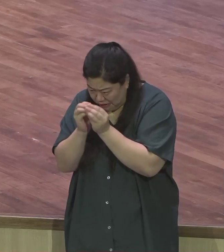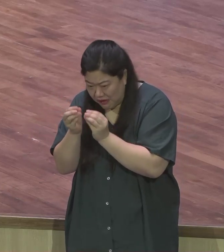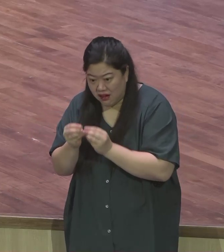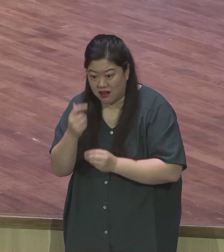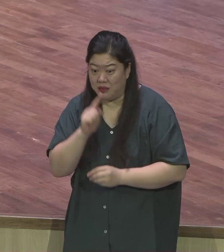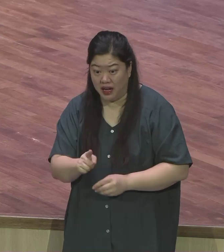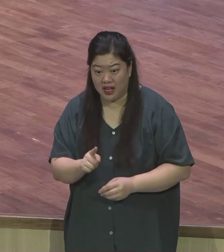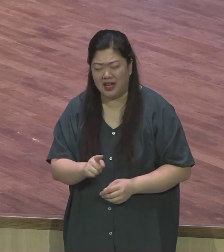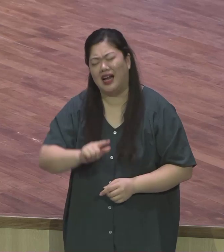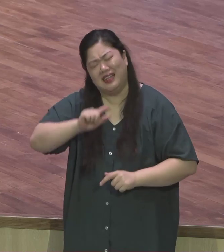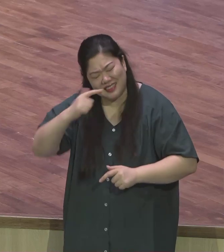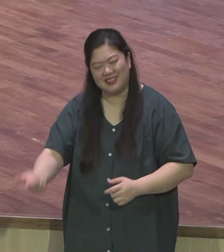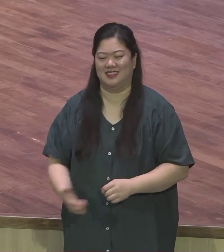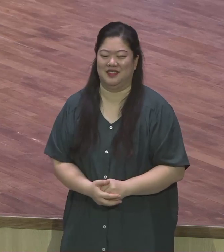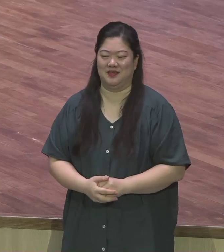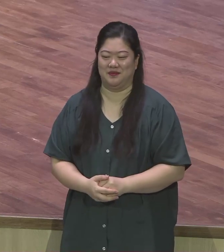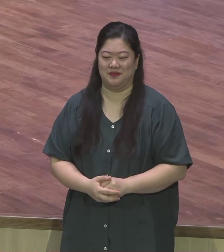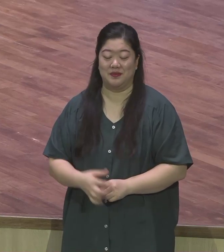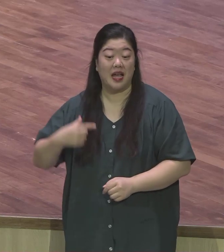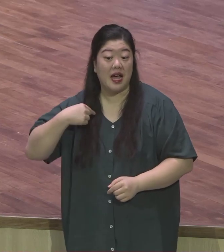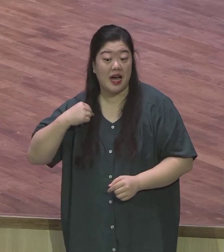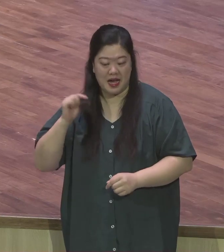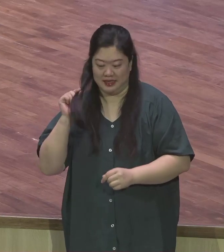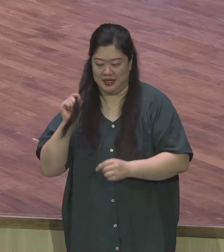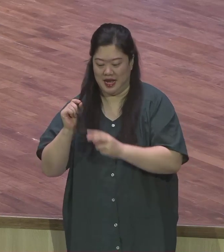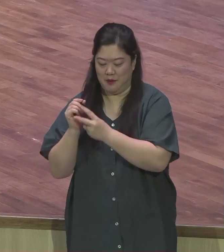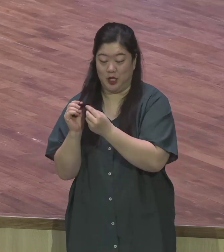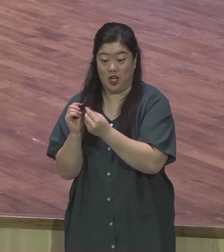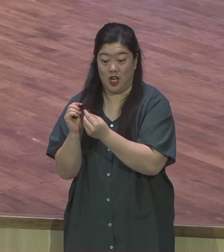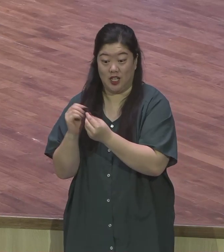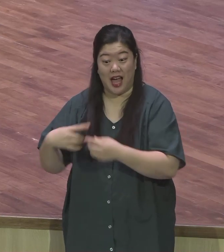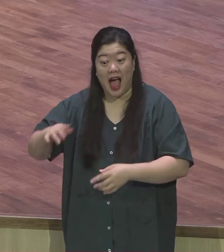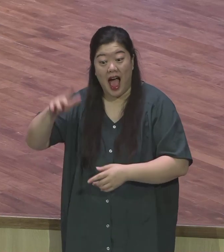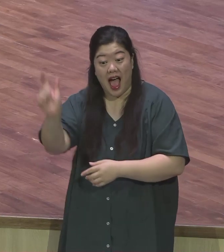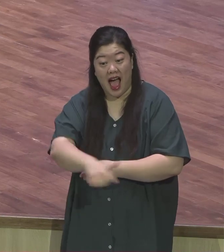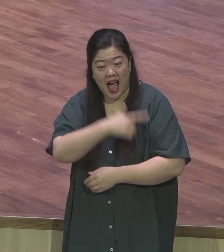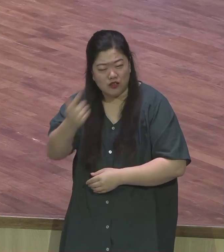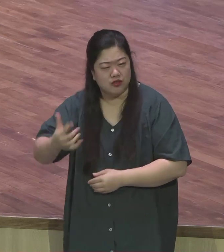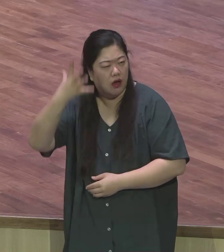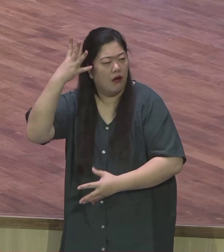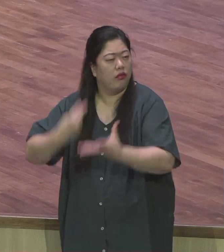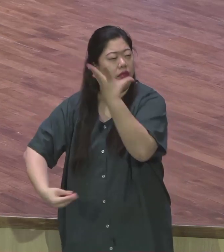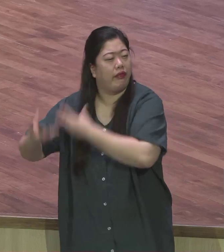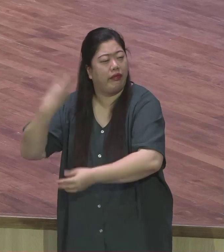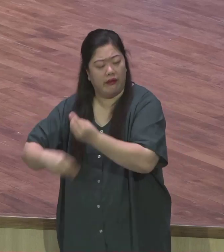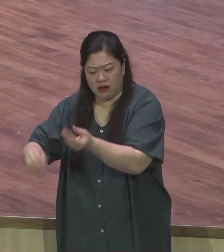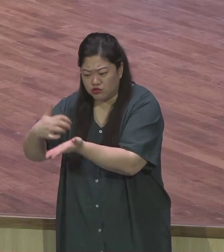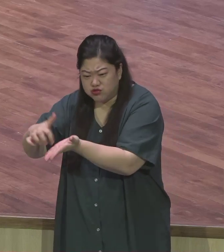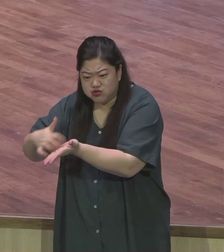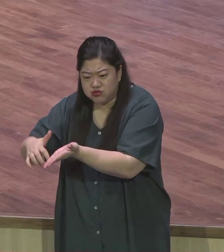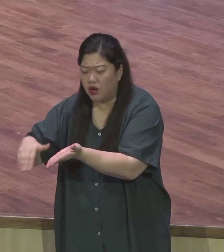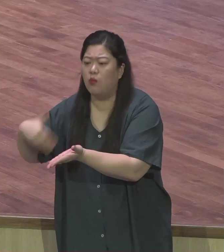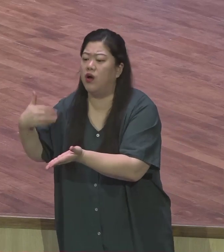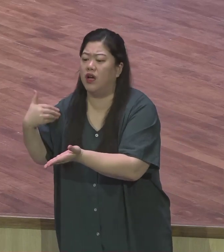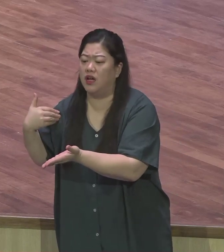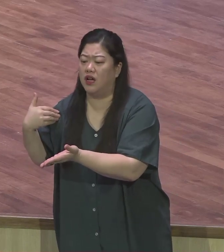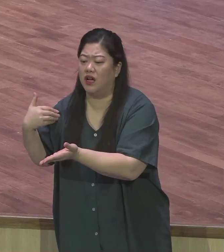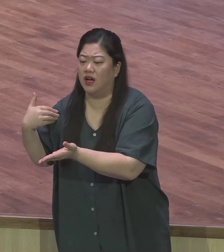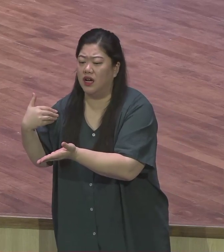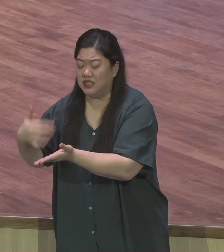것 자체는요 두 가지 전제가 있습니다 일단 하루에 몇 개가 빠지는지를 알아야 되고요 또 하루에 몇 개가 다시 나는지를 알아야 됩니다 0